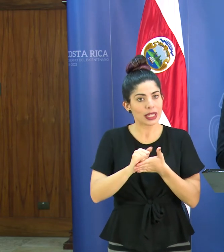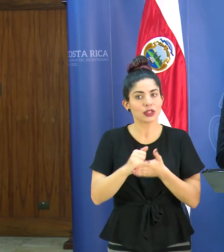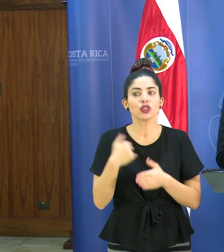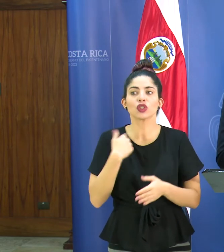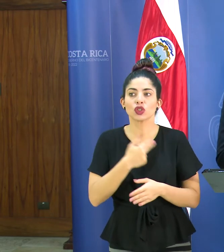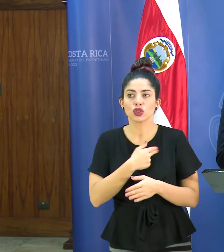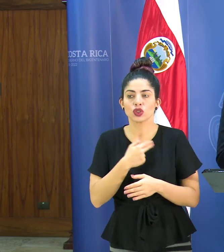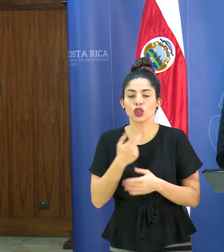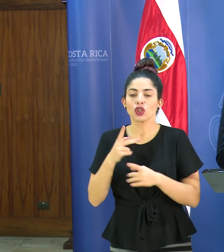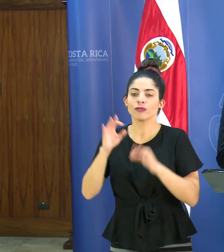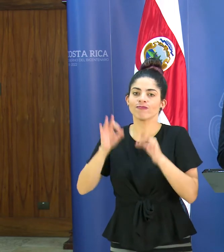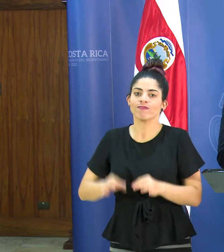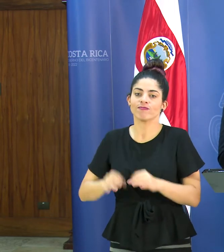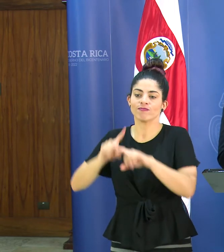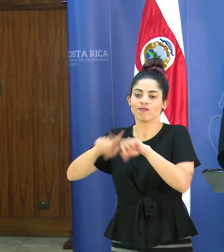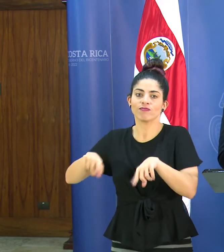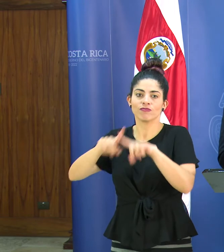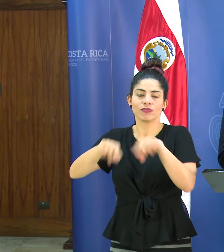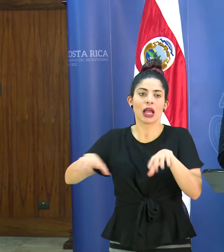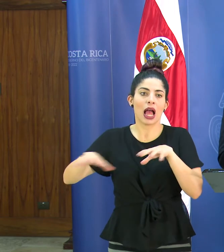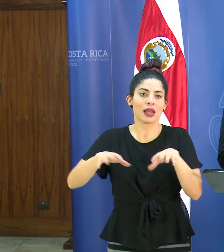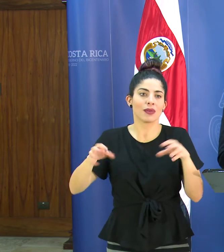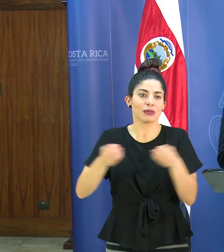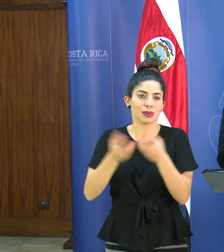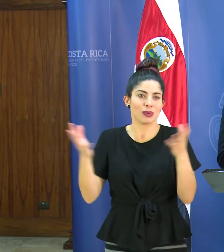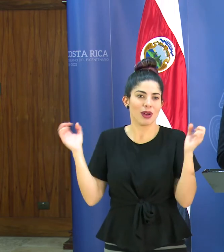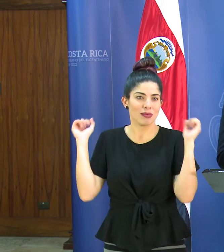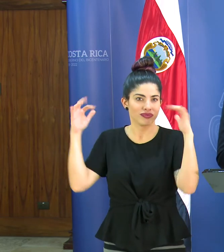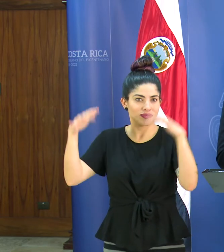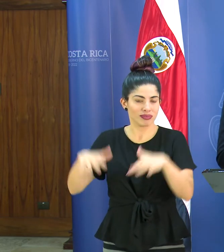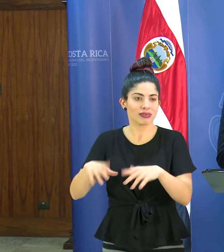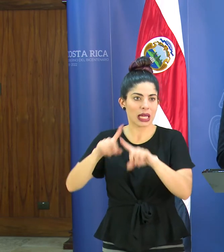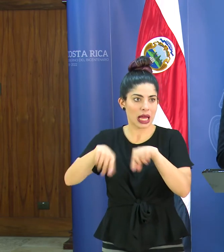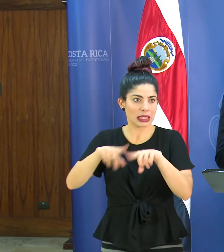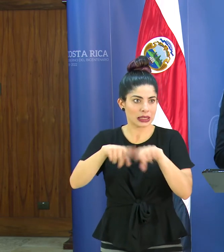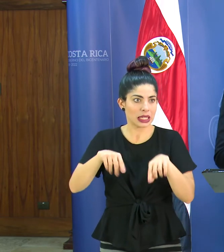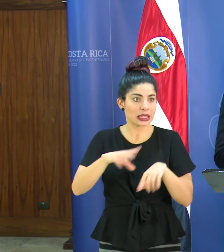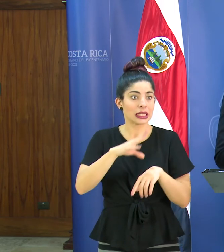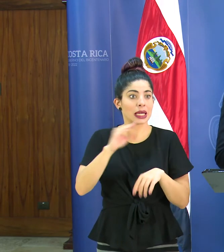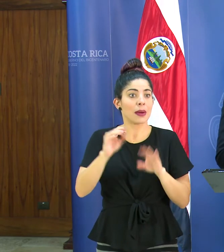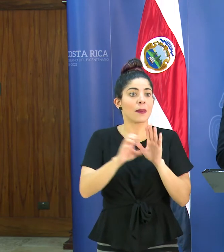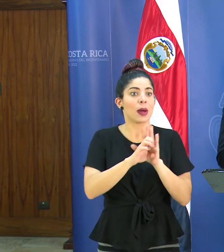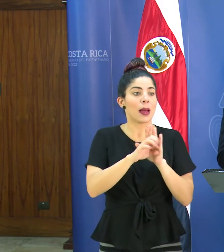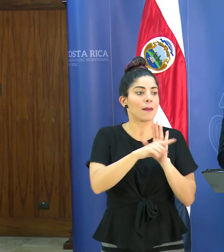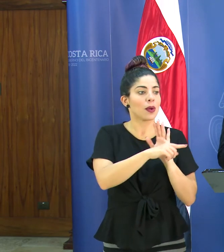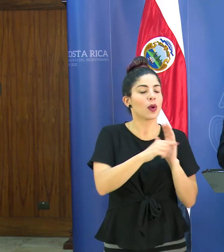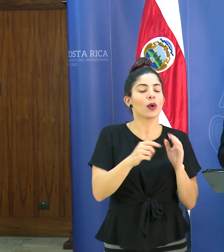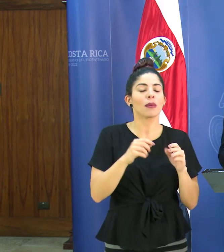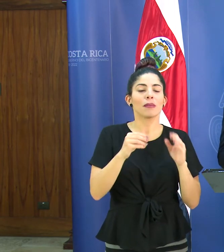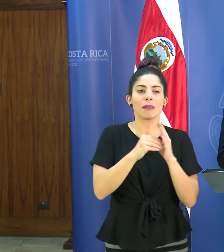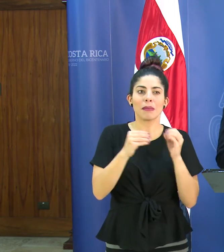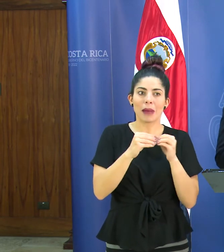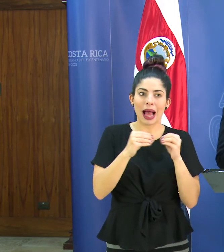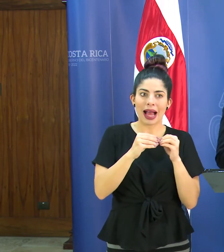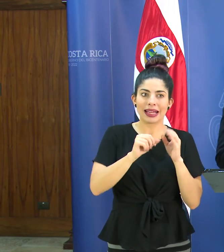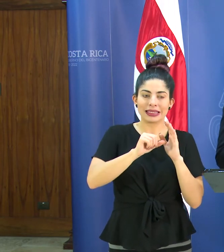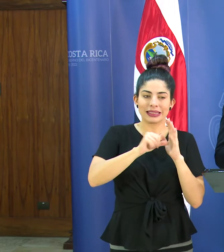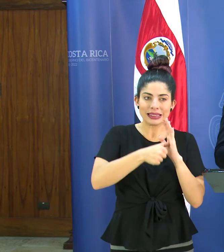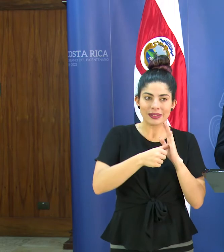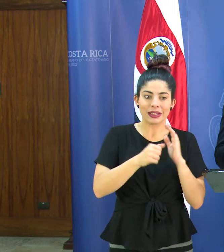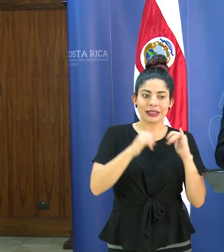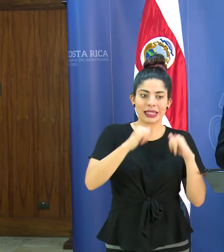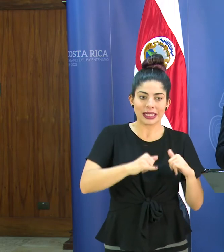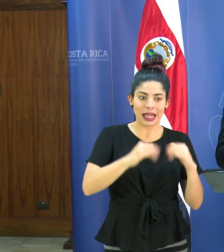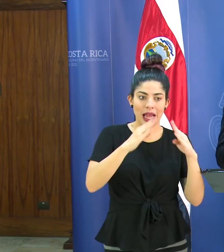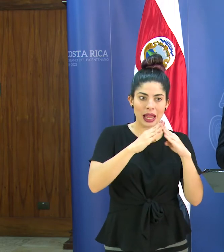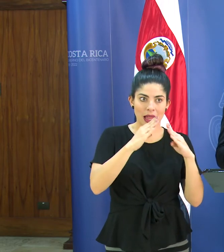en la cancelación de los eventos masivos de concentraciones masivas y por ejemplo en énfasis en teletrabajo en énfasis en